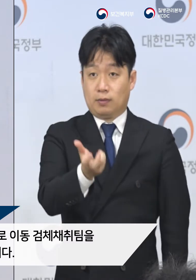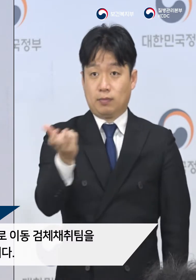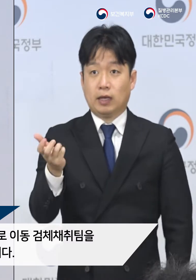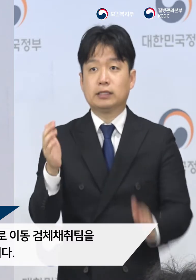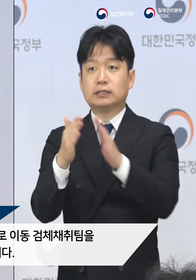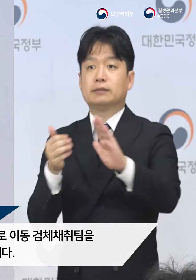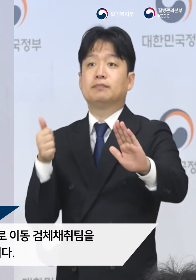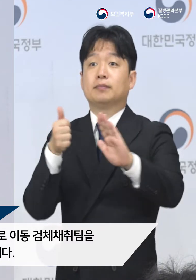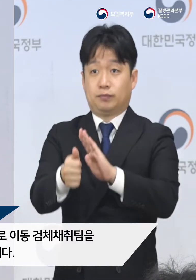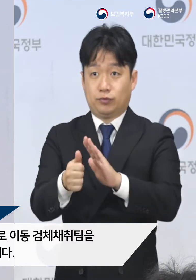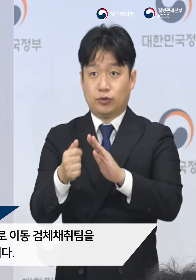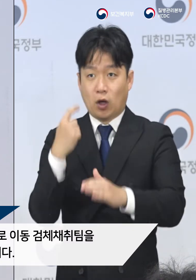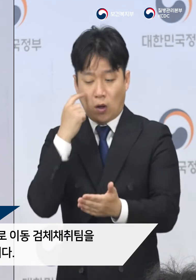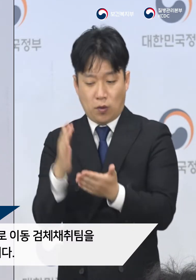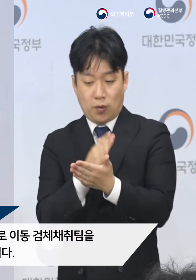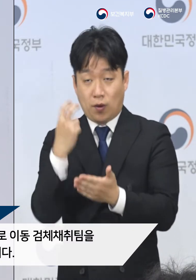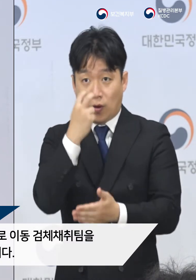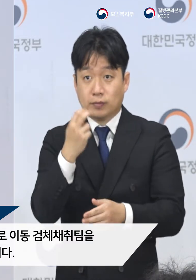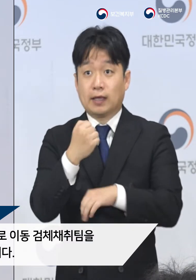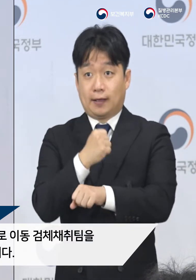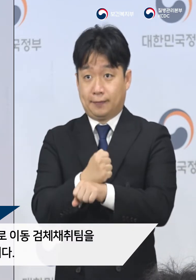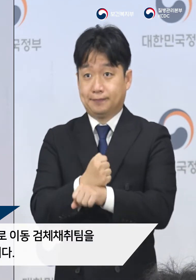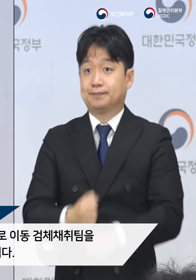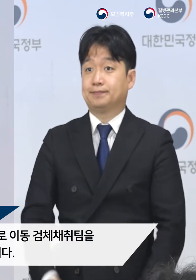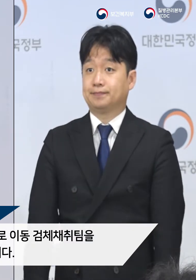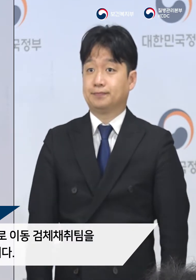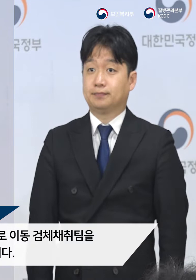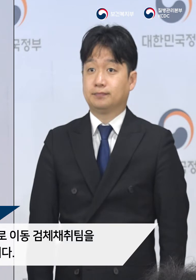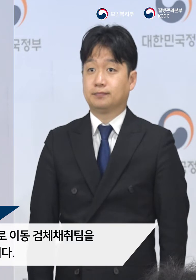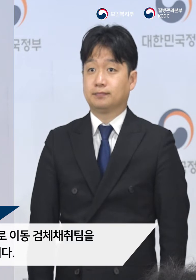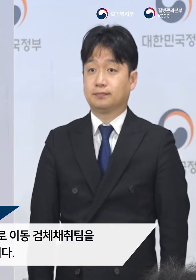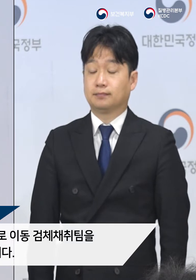이분들을 방문하여 진단검사를 실시하겠습니다.